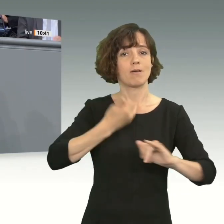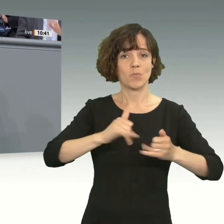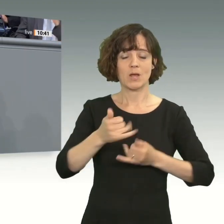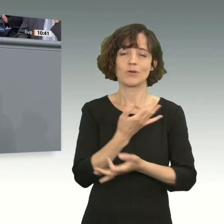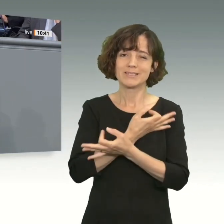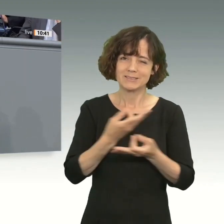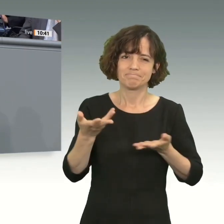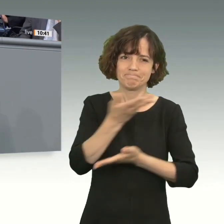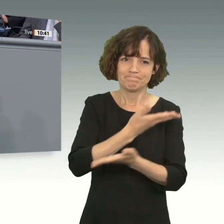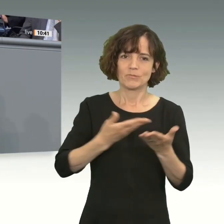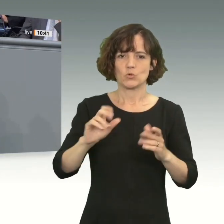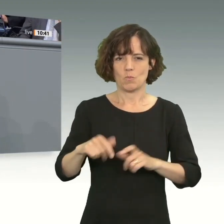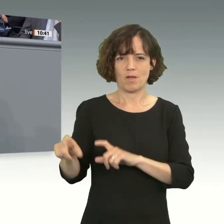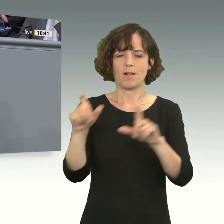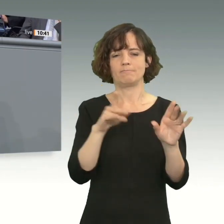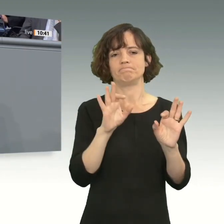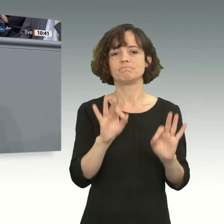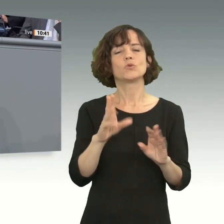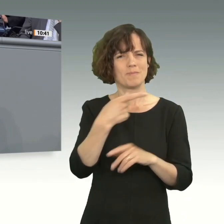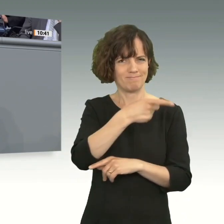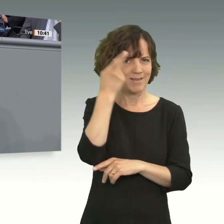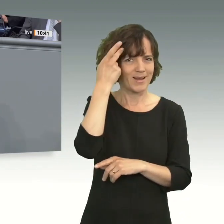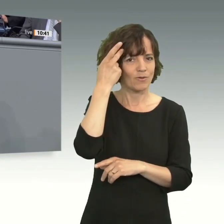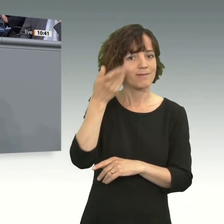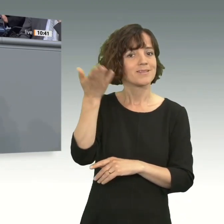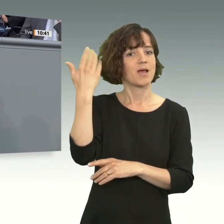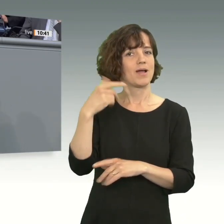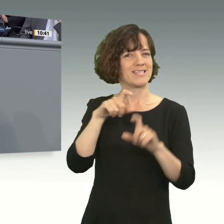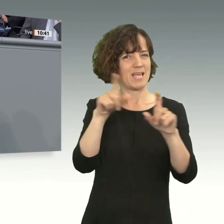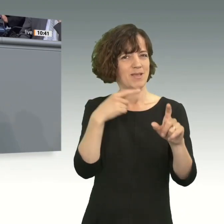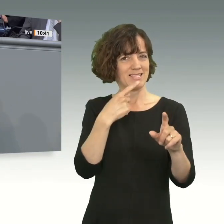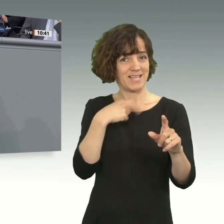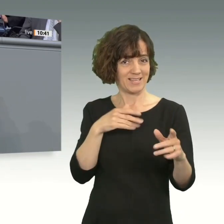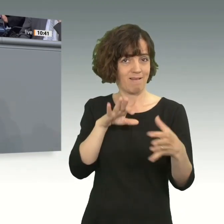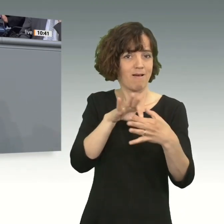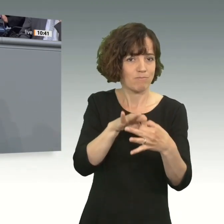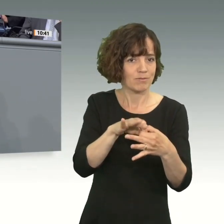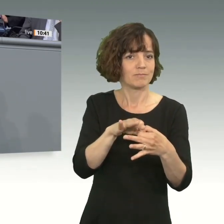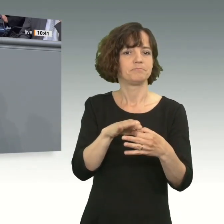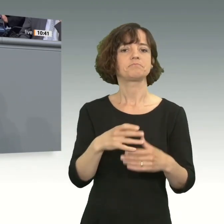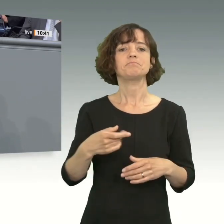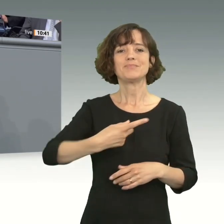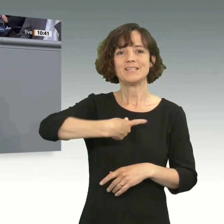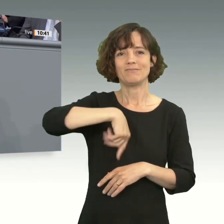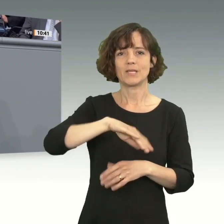ausführlich diskutiert. Ich möchte das einmal ins Gedächtnis rufen, was ich damals zu dem Thema gesagt habe. Ich zitiere. Wir als Koalition machen